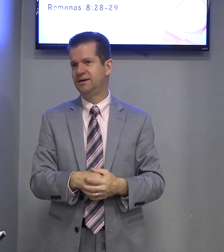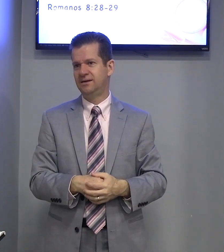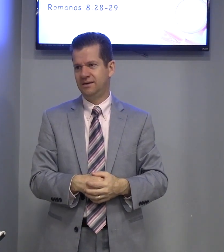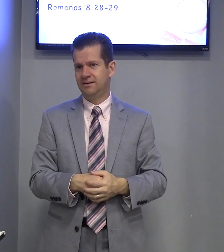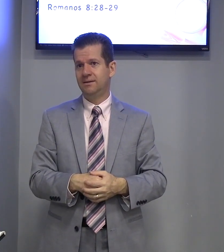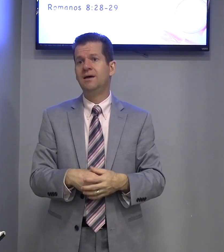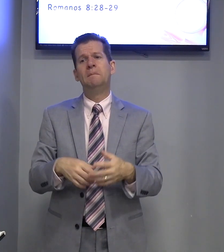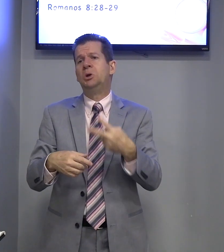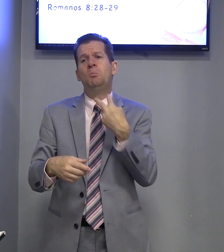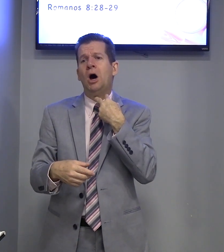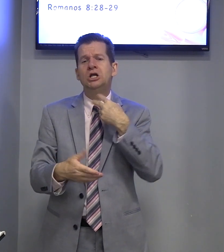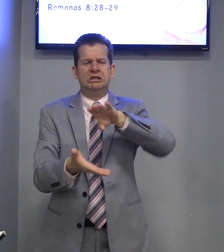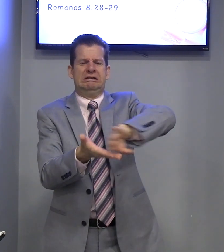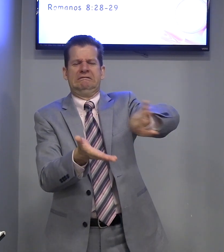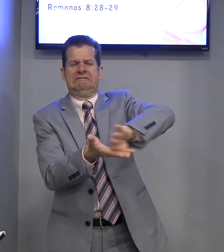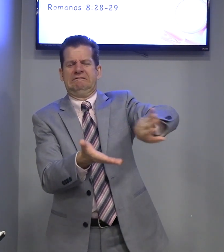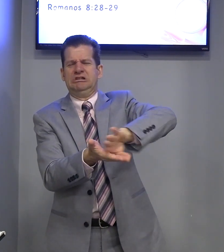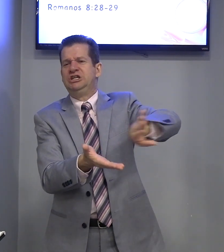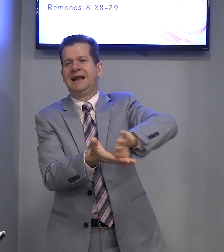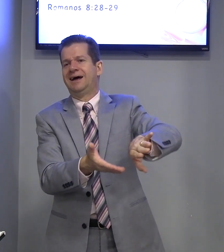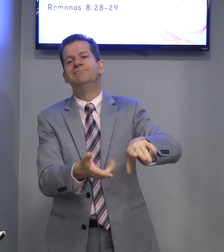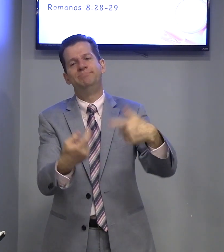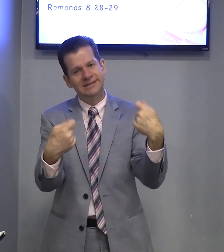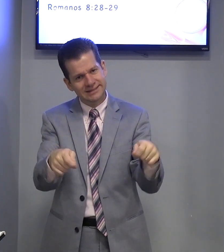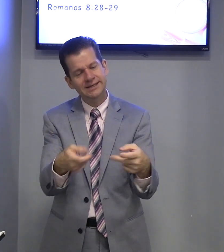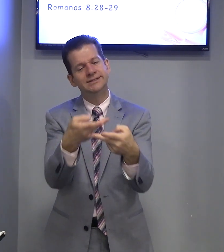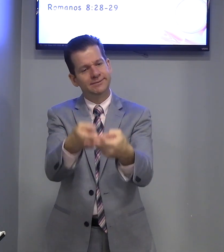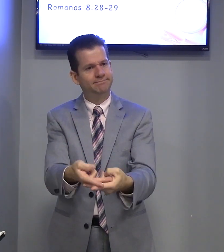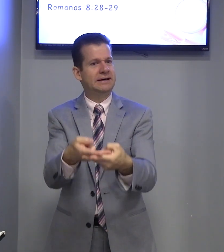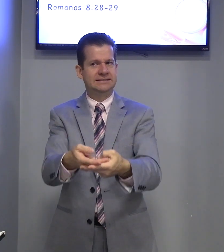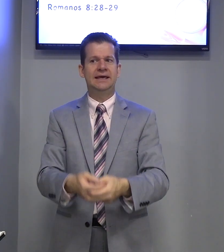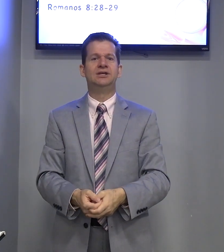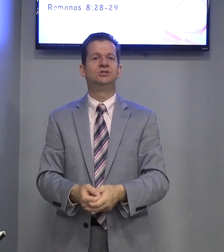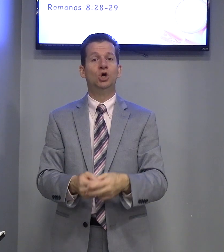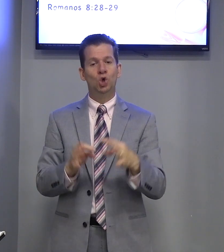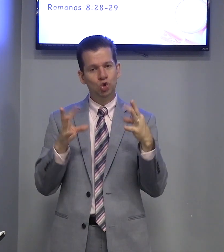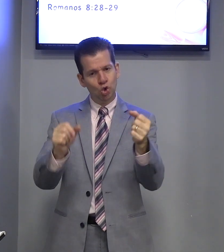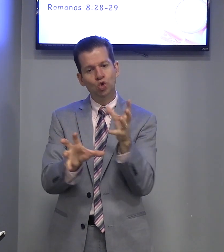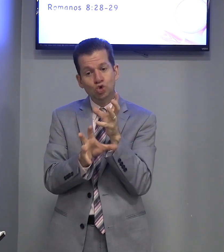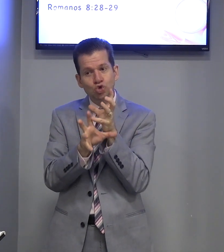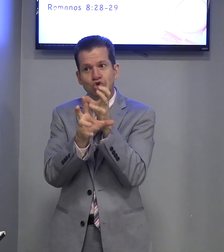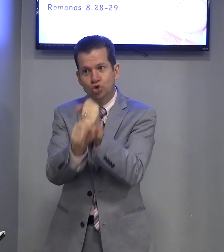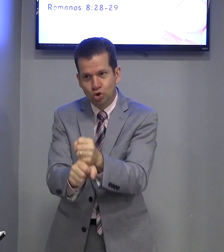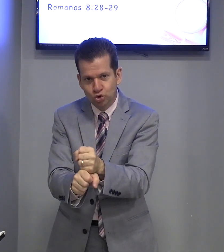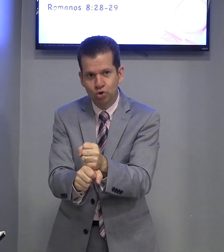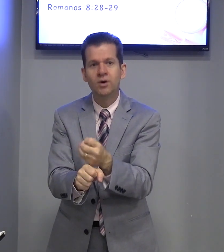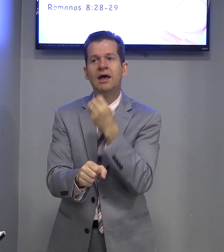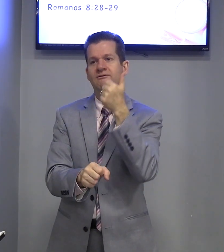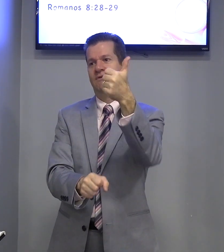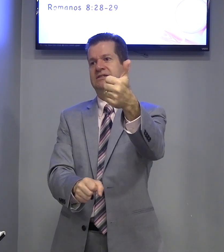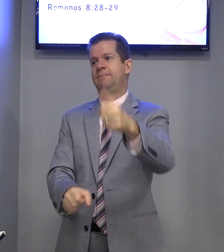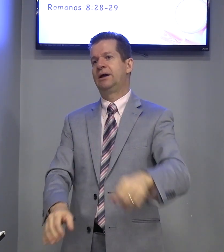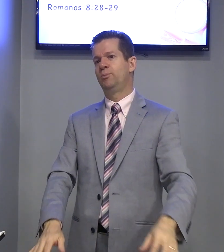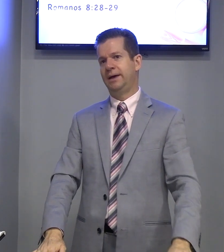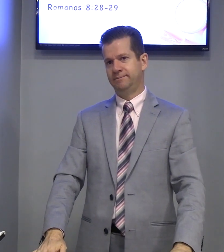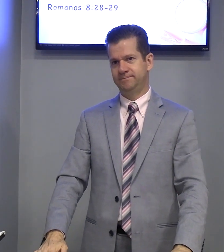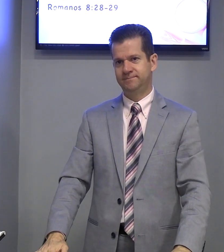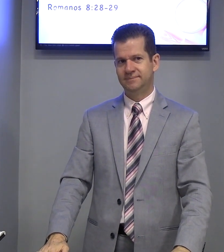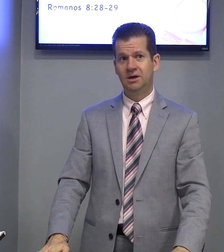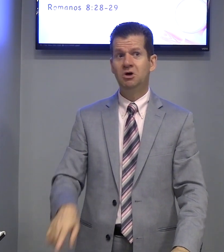Não pode tirar Precisa, paciente Tudo junto Vai ser para o bem Então,